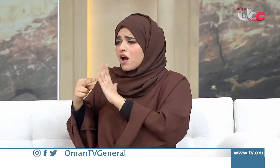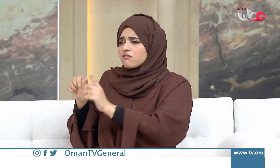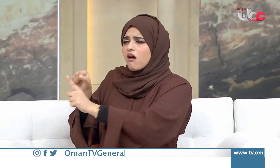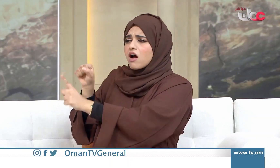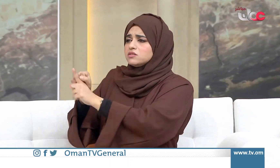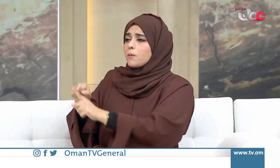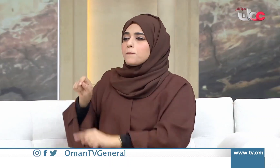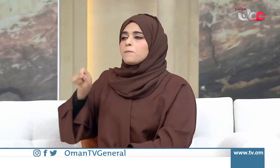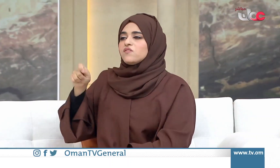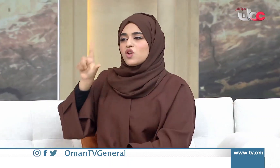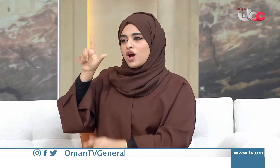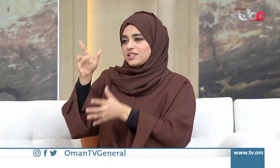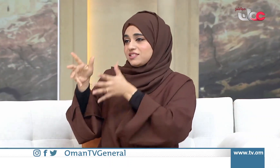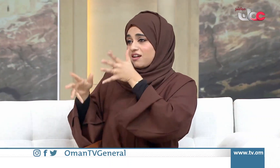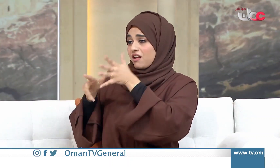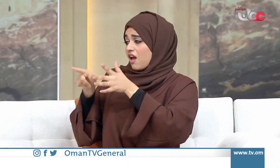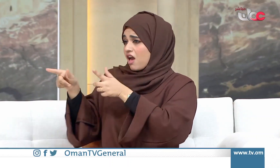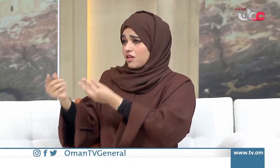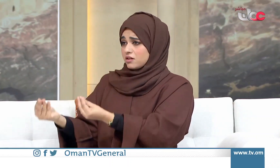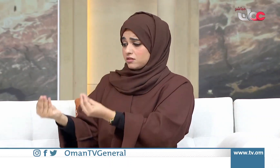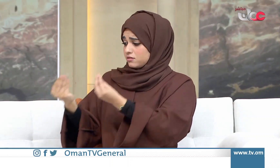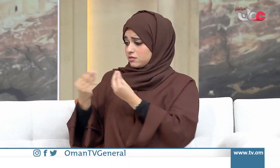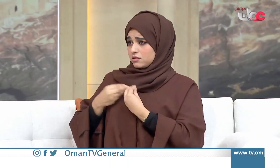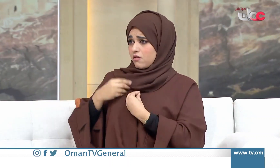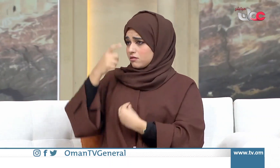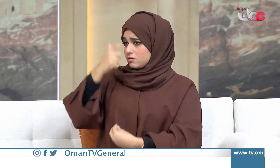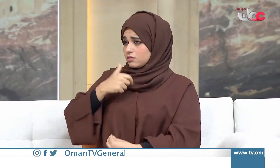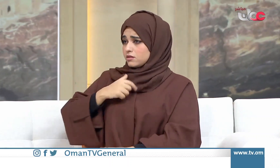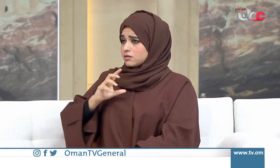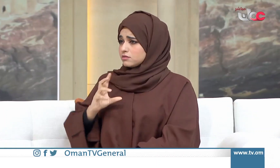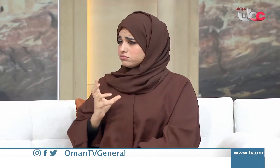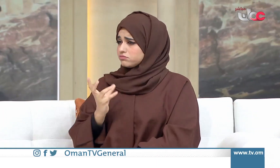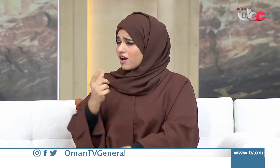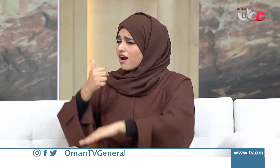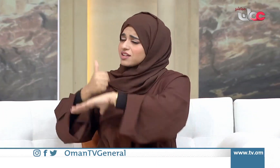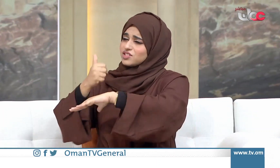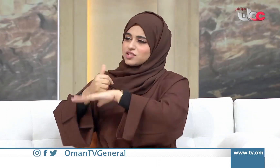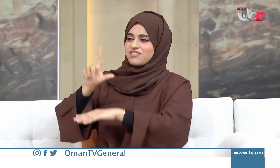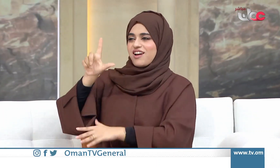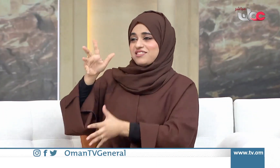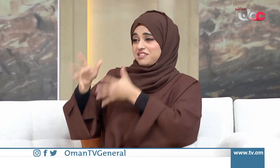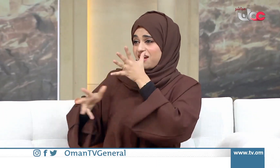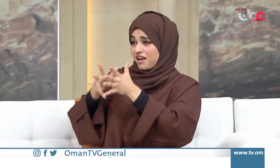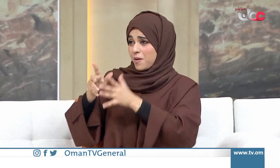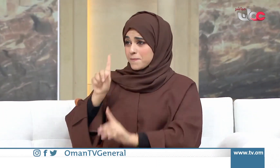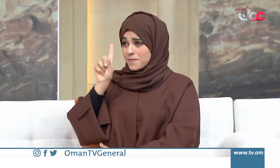كان السر هناك أو المفتاح الأساسي في المعهد عبر الدورات